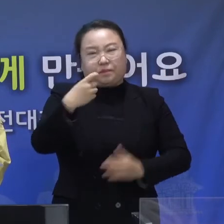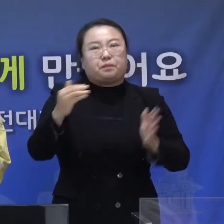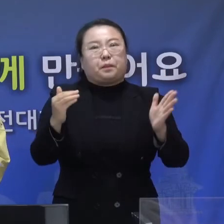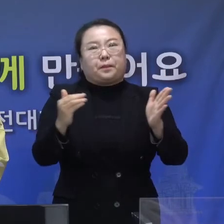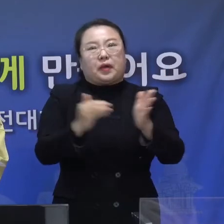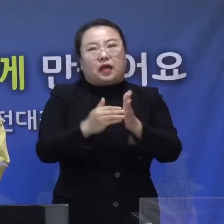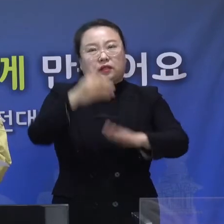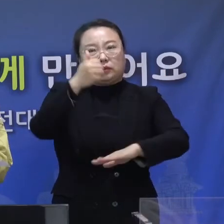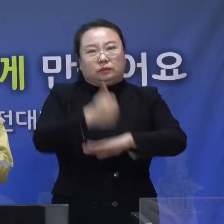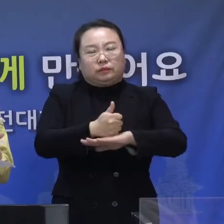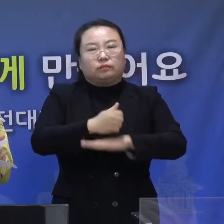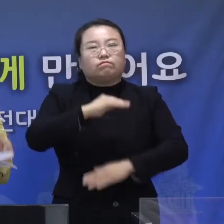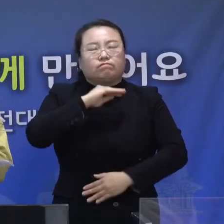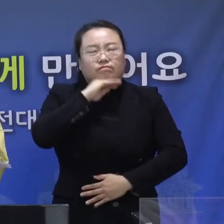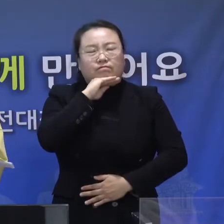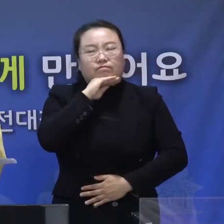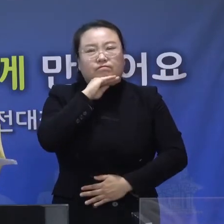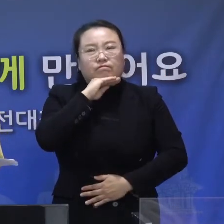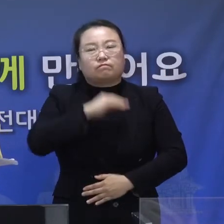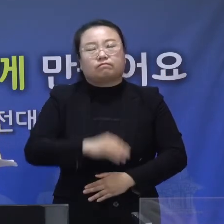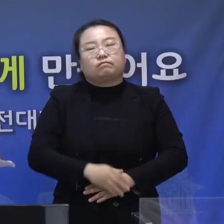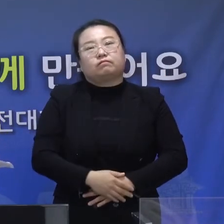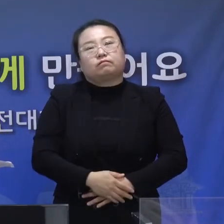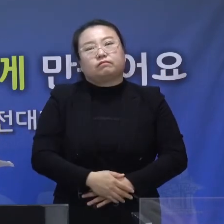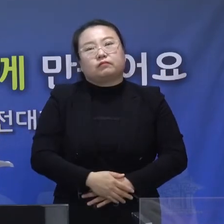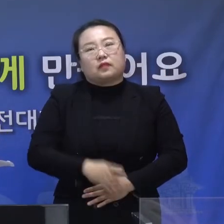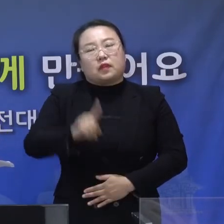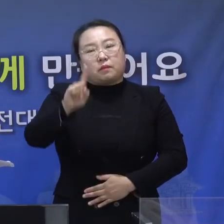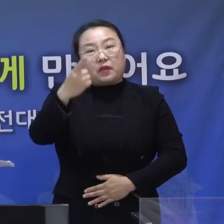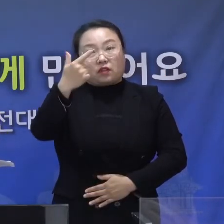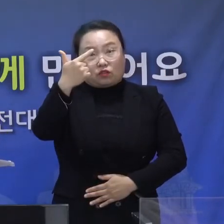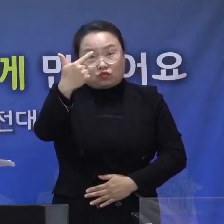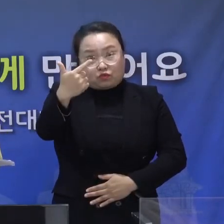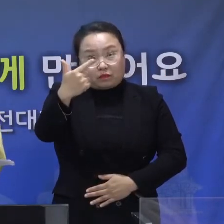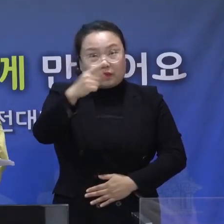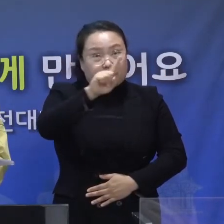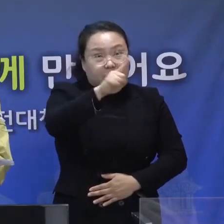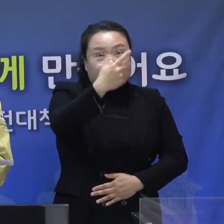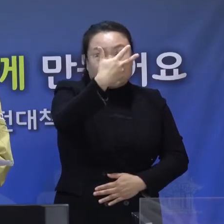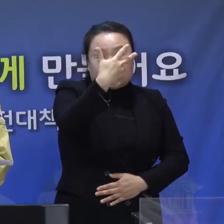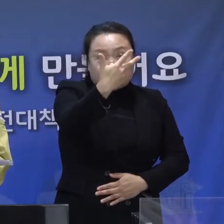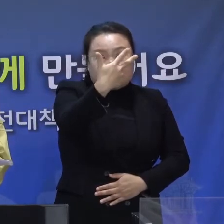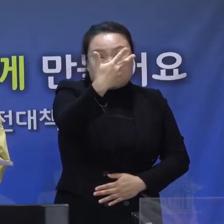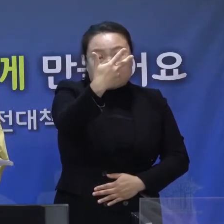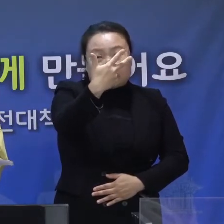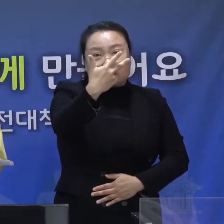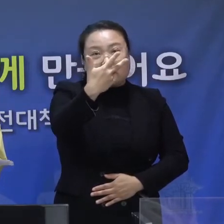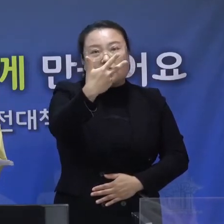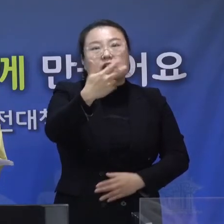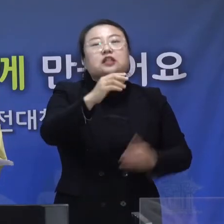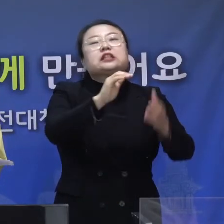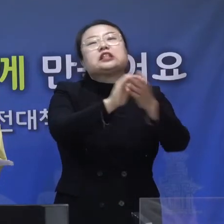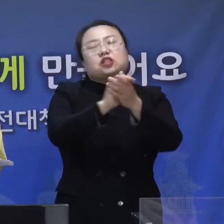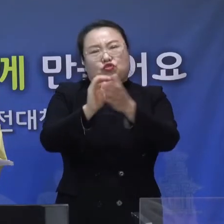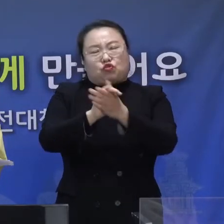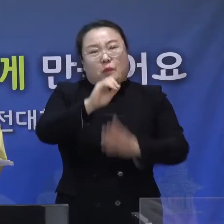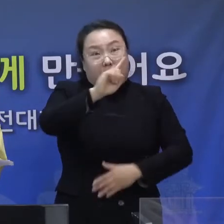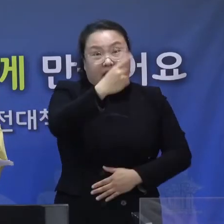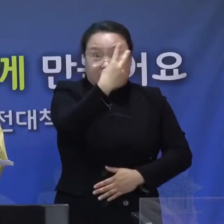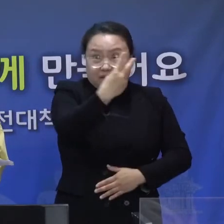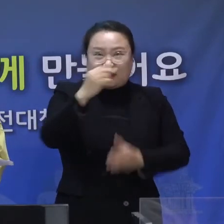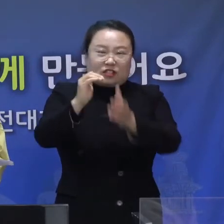결과를 기다리고 있습니다. 106번과 107번 확진자는 102번 확진자의 친구입니다. 지난